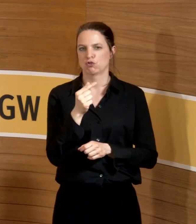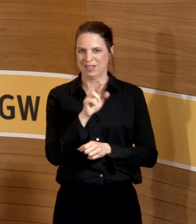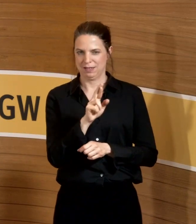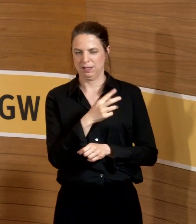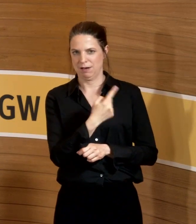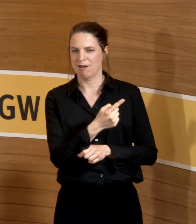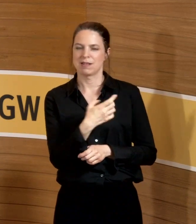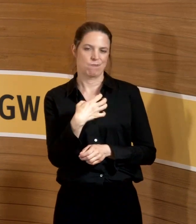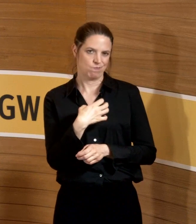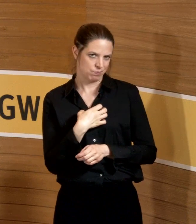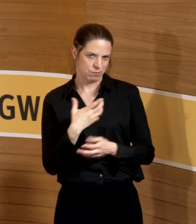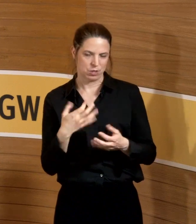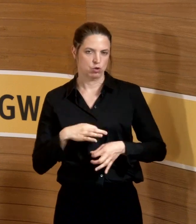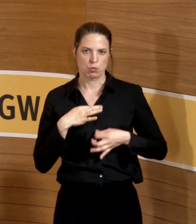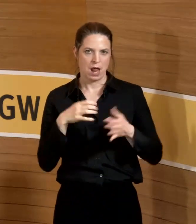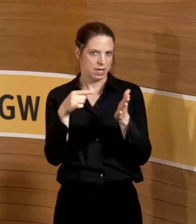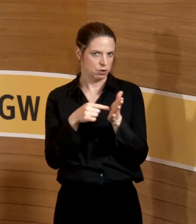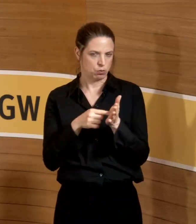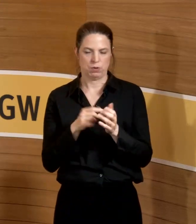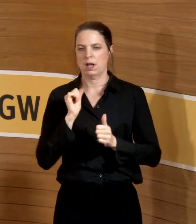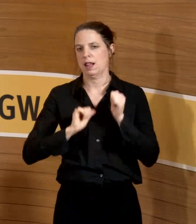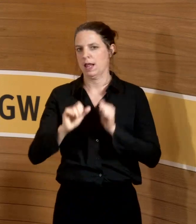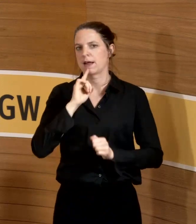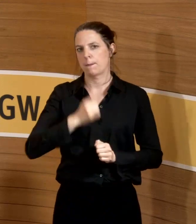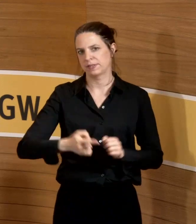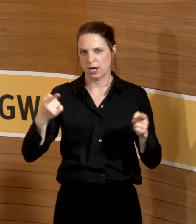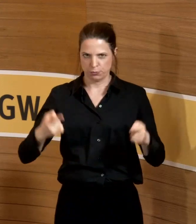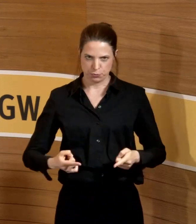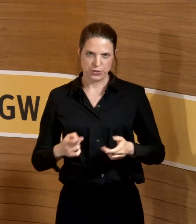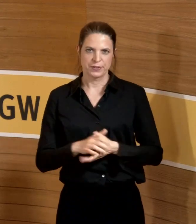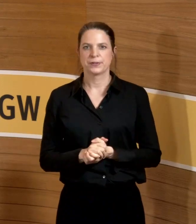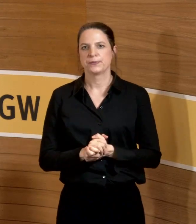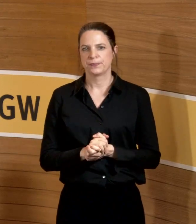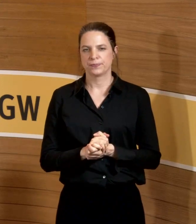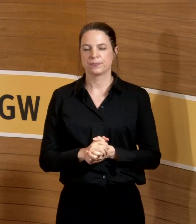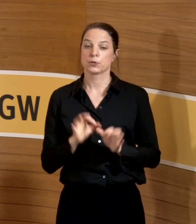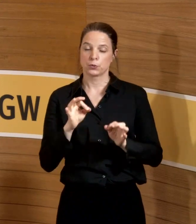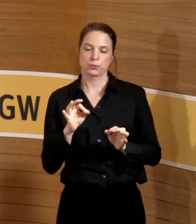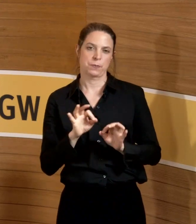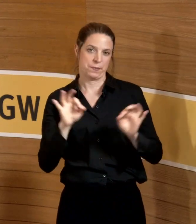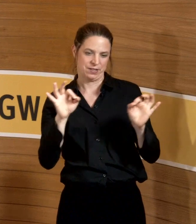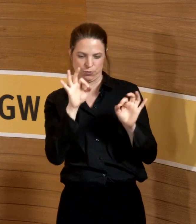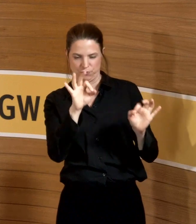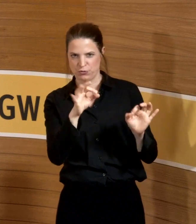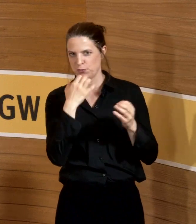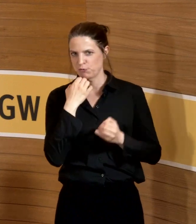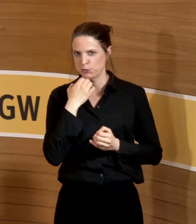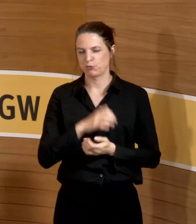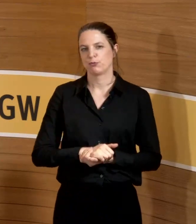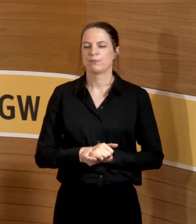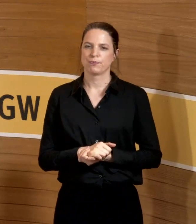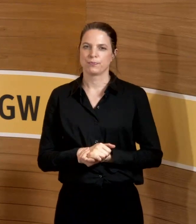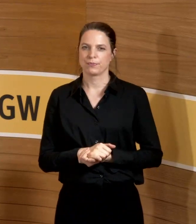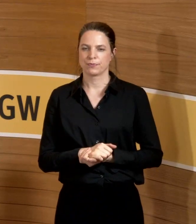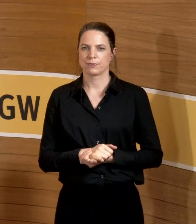gesundheitlichen Gründen kurzfristig absagen. An dieser Stelle gute Besserung. Ich